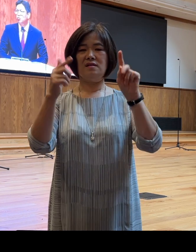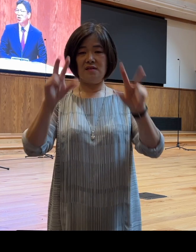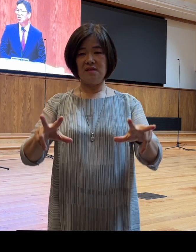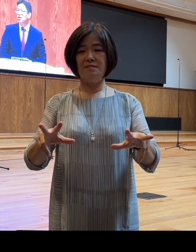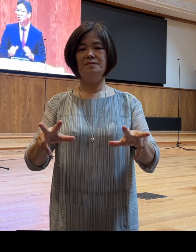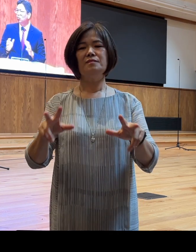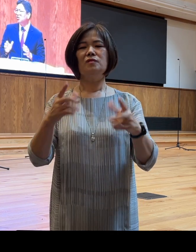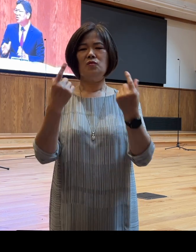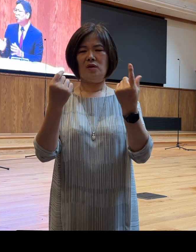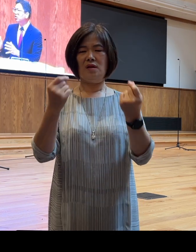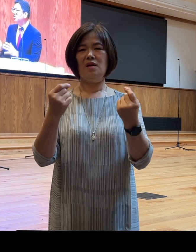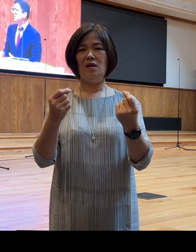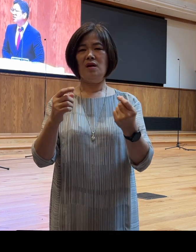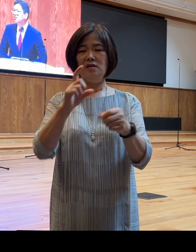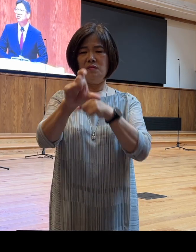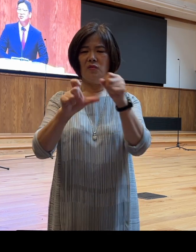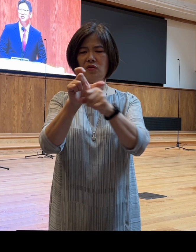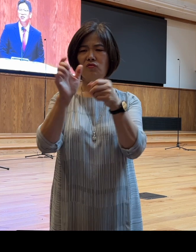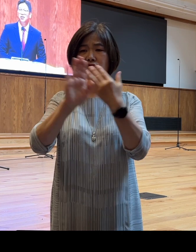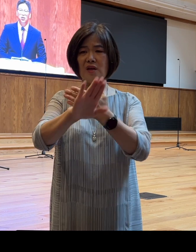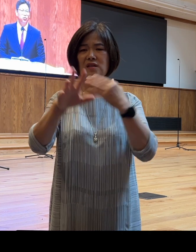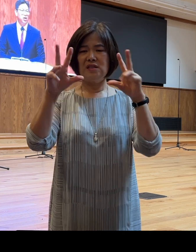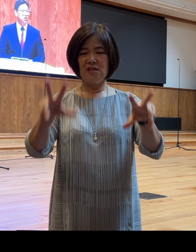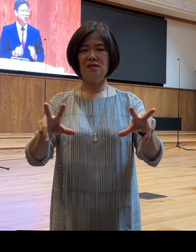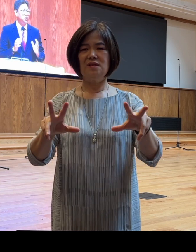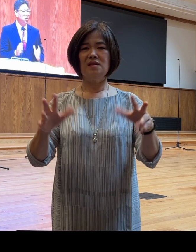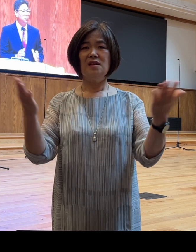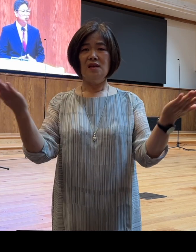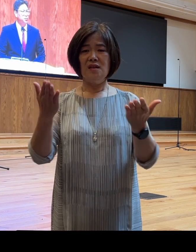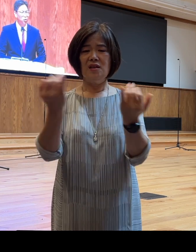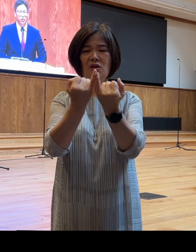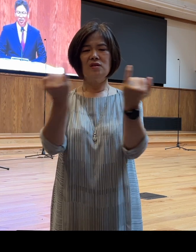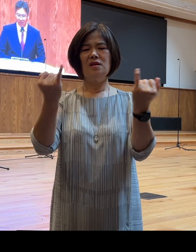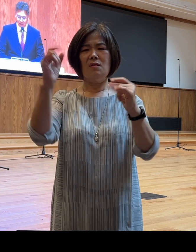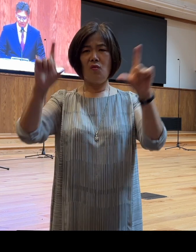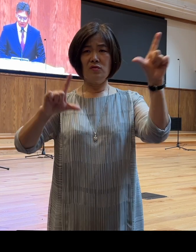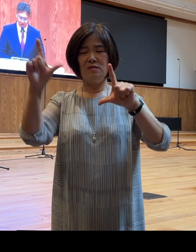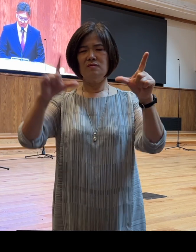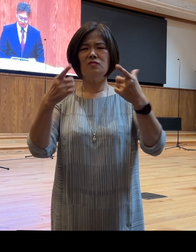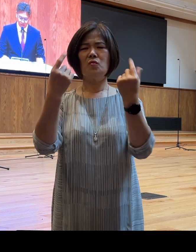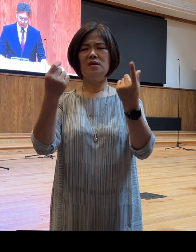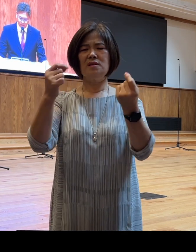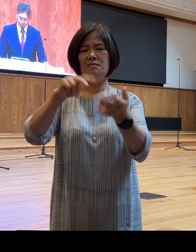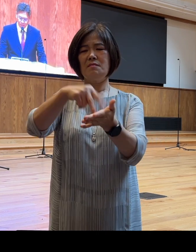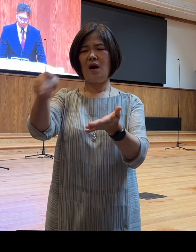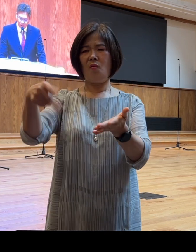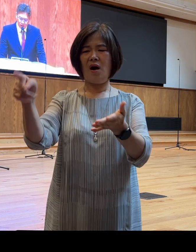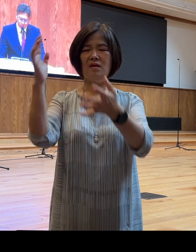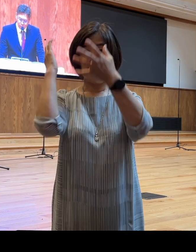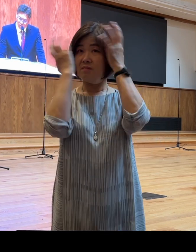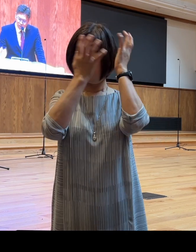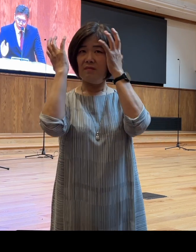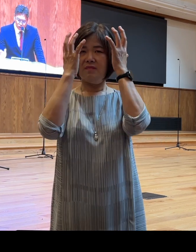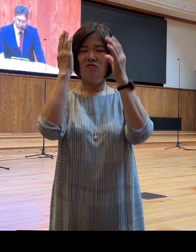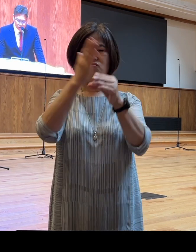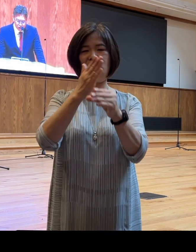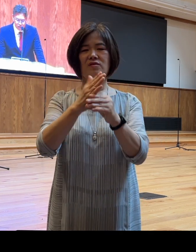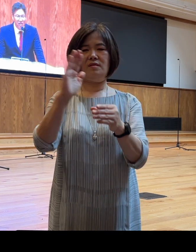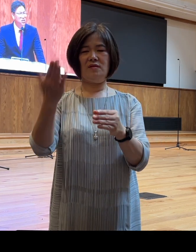오늘 15년이 지난 그 이후의 여인의 모습이 너무나 닮아있습니다 분명히 15년 전에 그녀는 하나님을